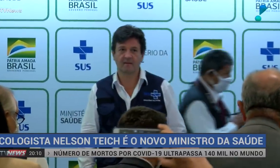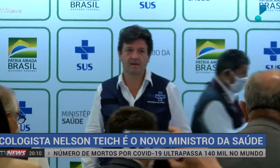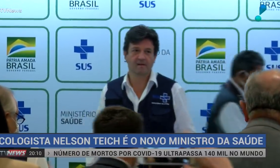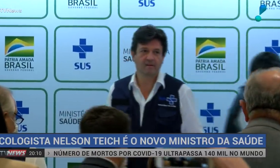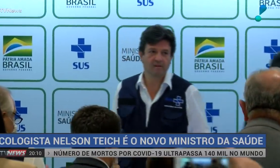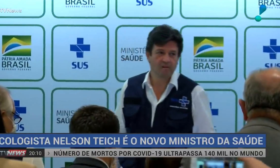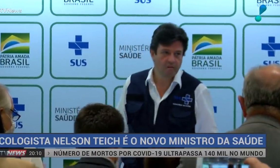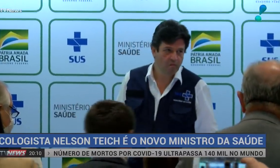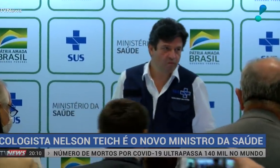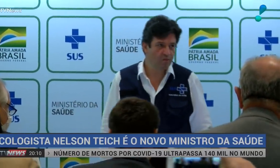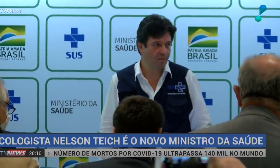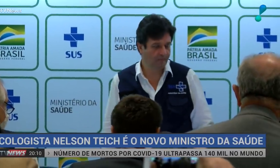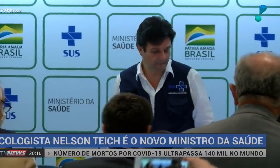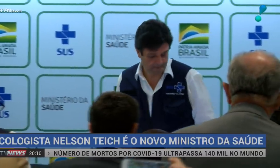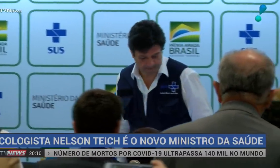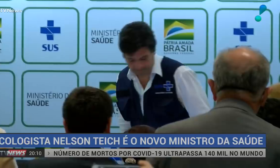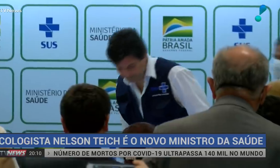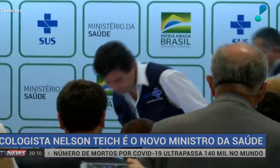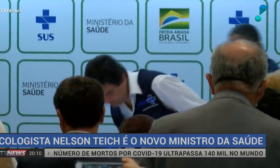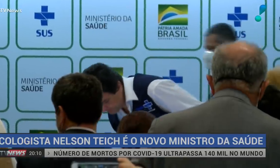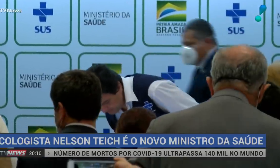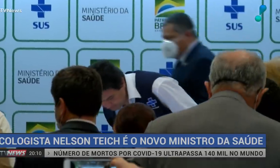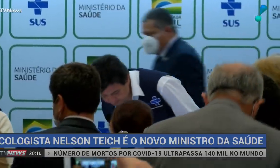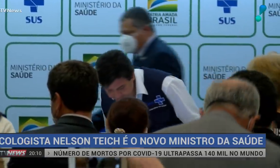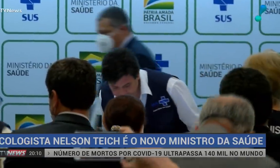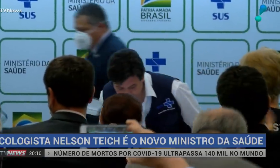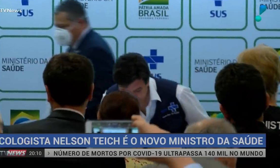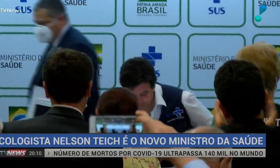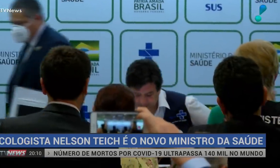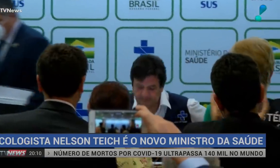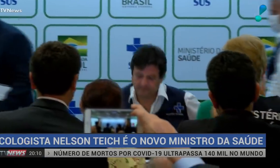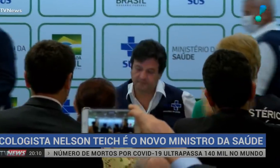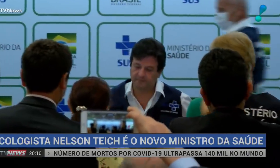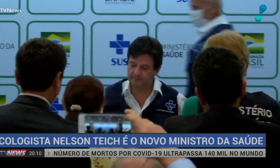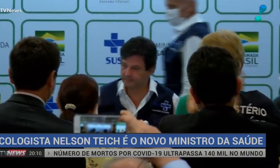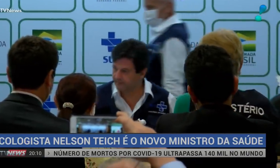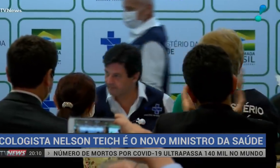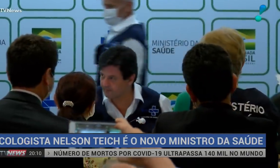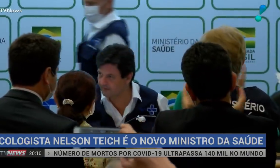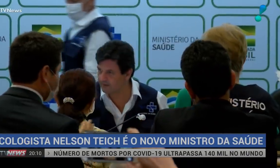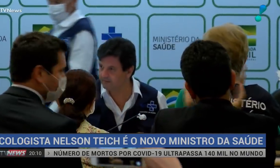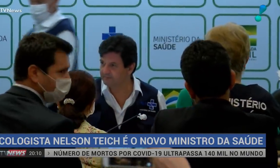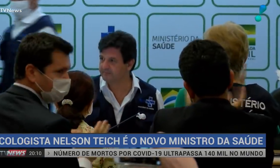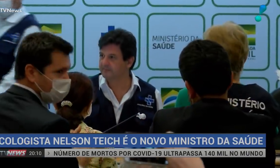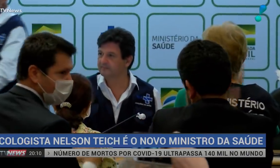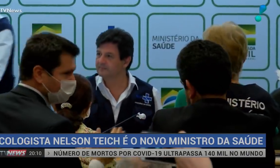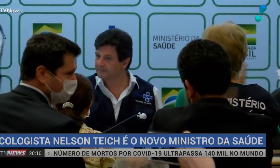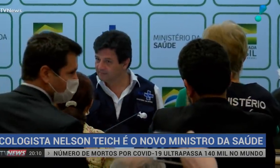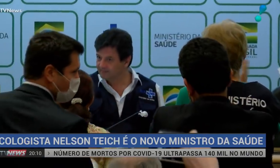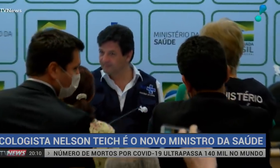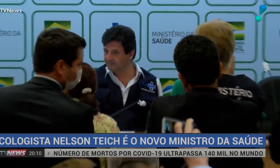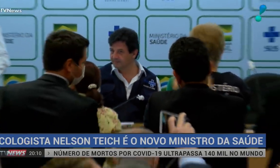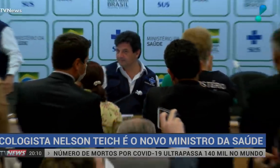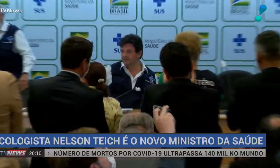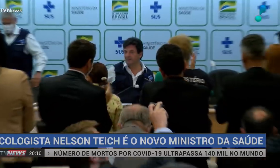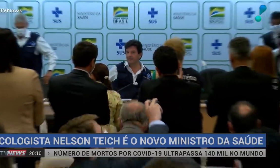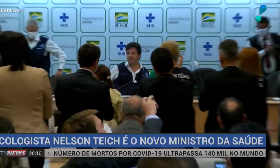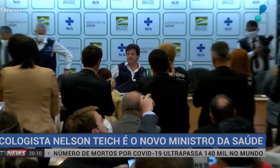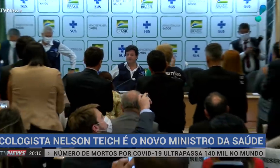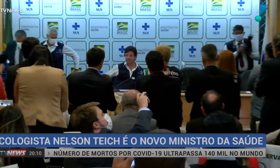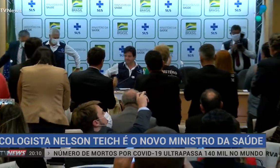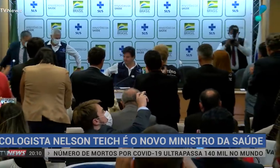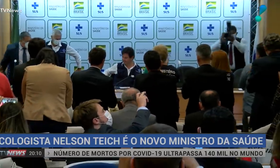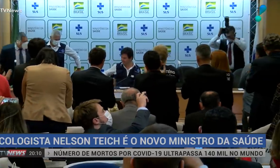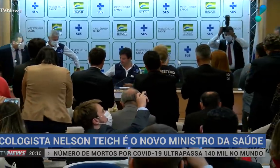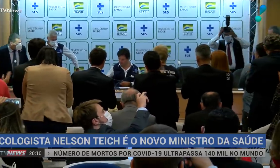concretizar pela manhã, quando, numa reunião fora da agenda oficial, o presidente Jair Bolsonaro recebeu o oncologista e novo